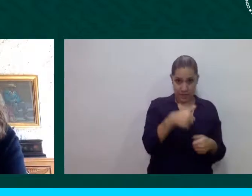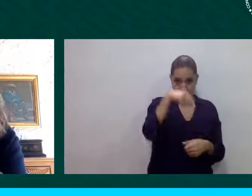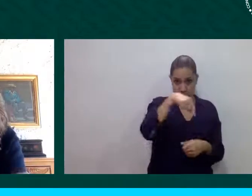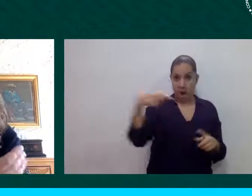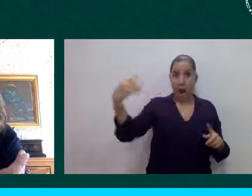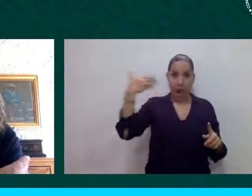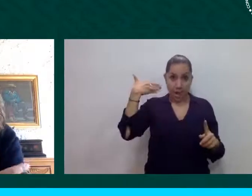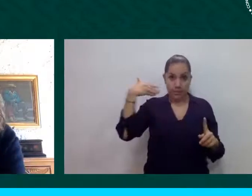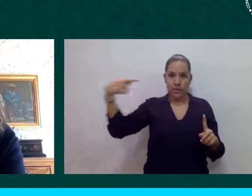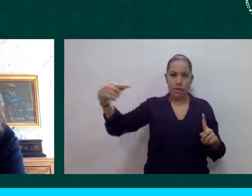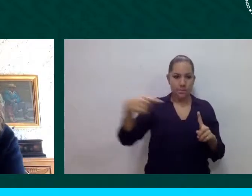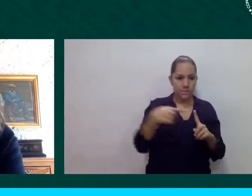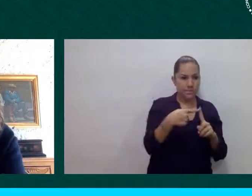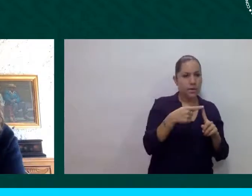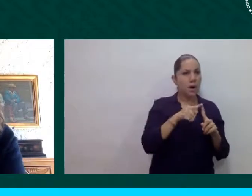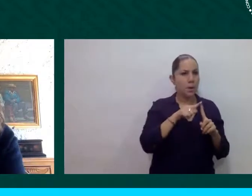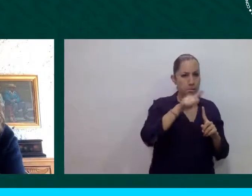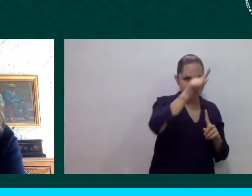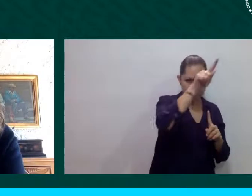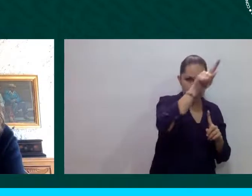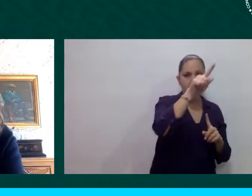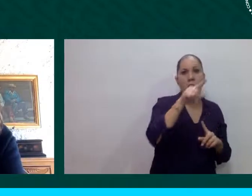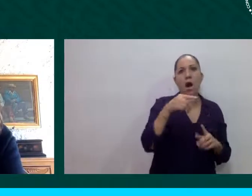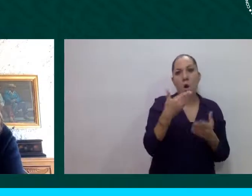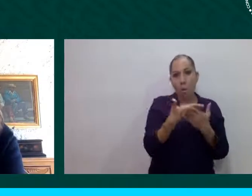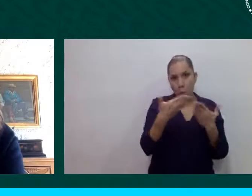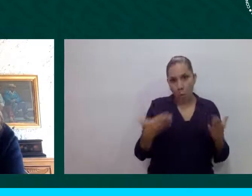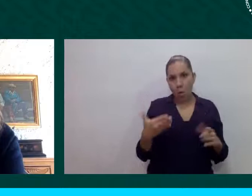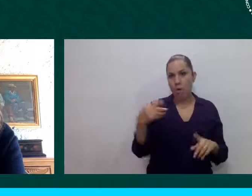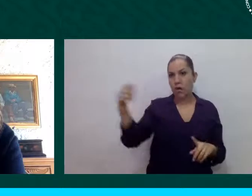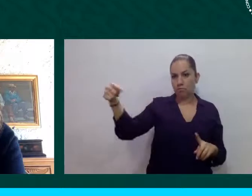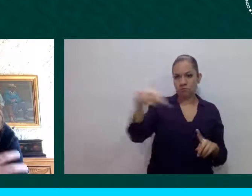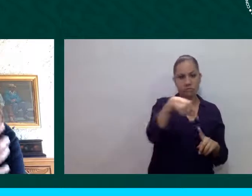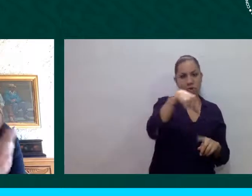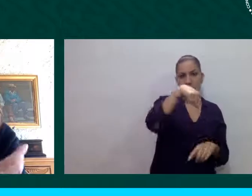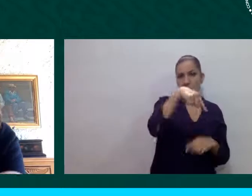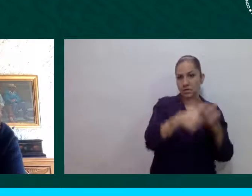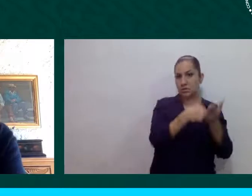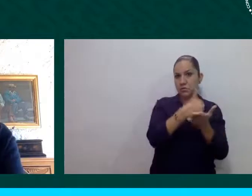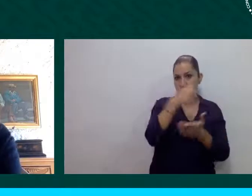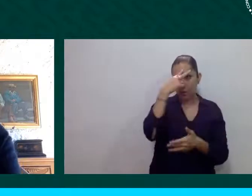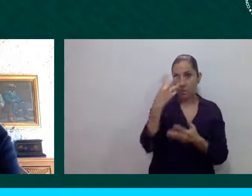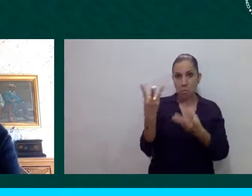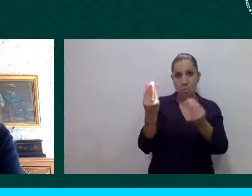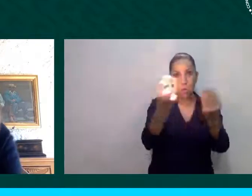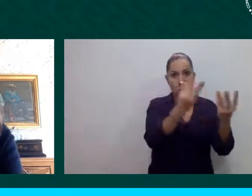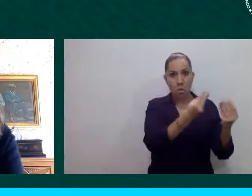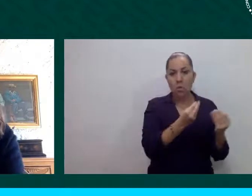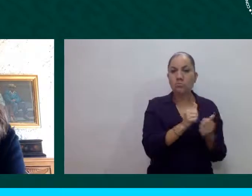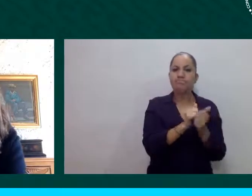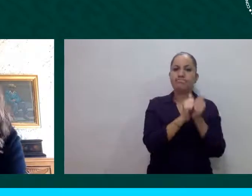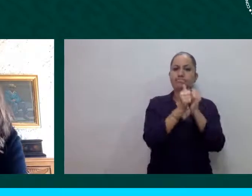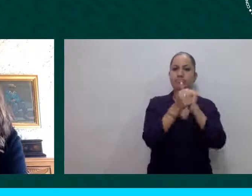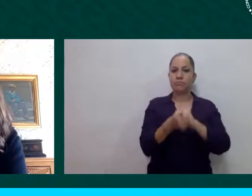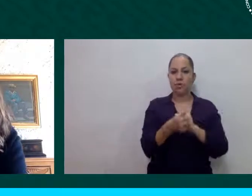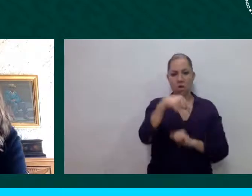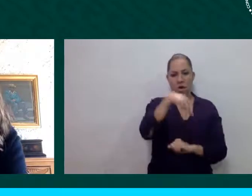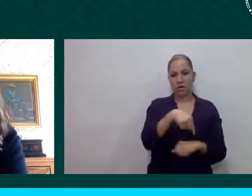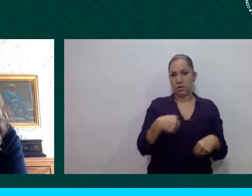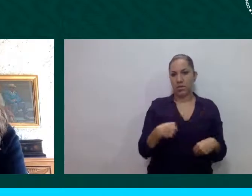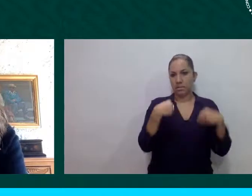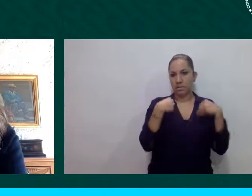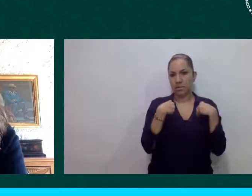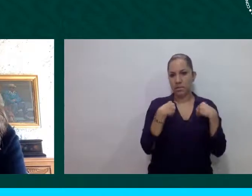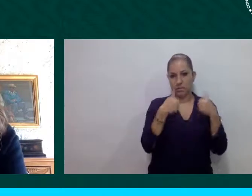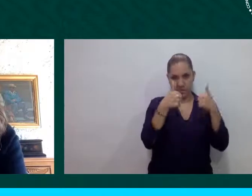acogida. Y esto es muy importante mencionarlo justamente porque, pues, la visión, digamos, tiene que ser otra con respecto a las